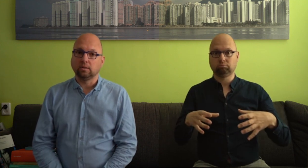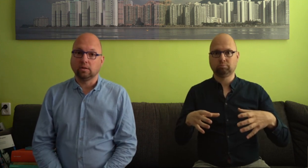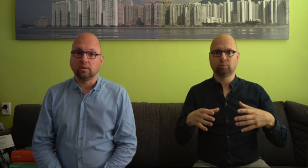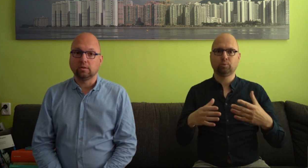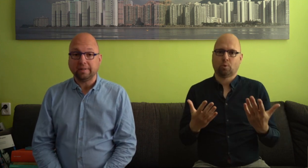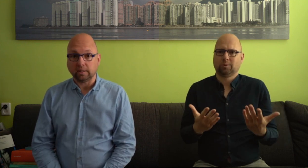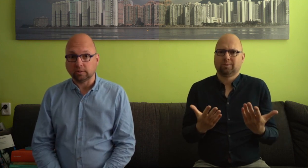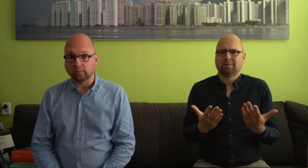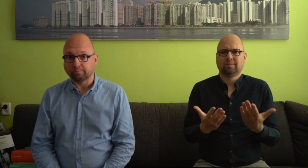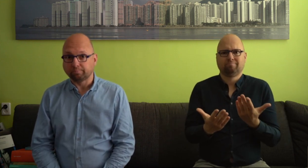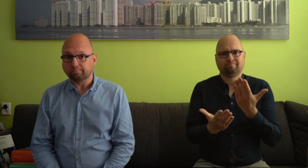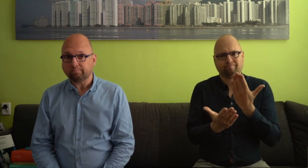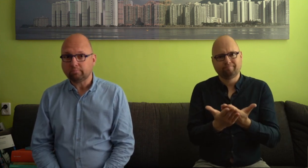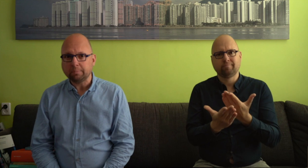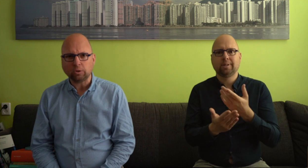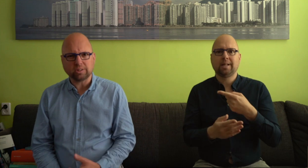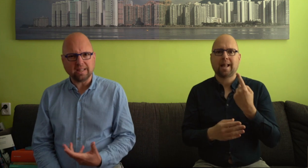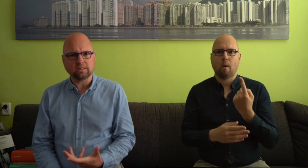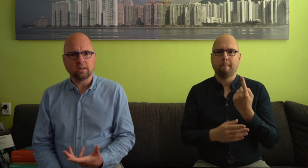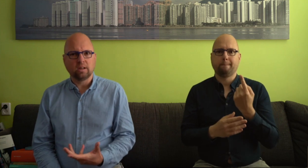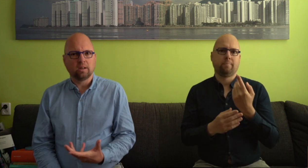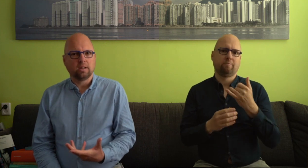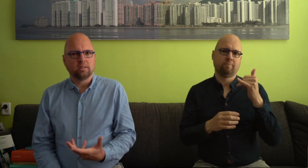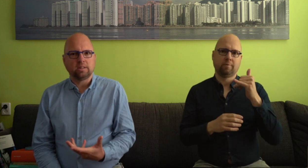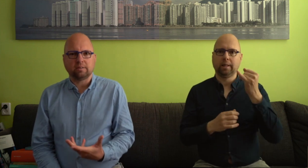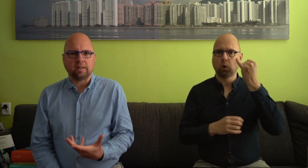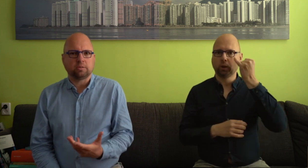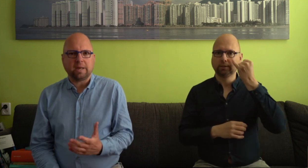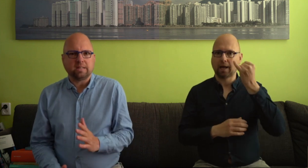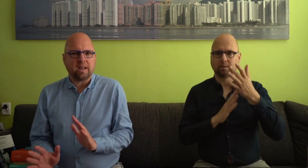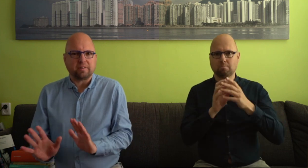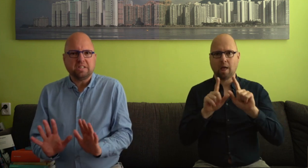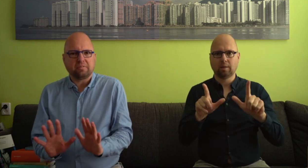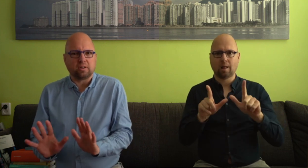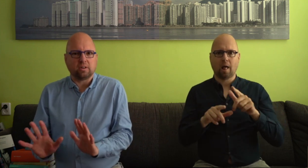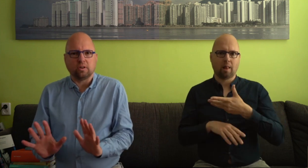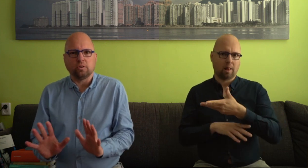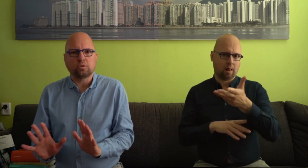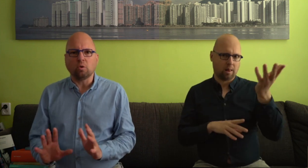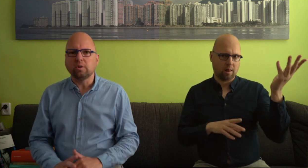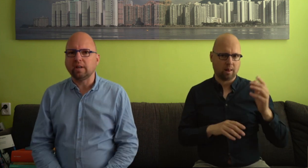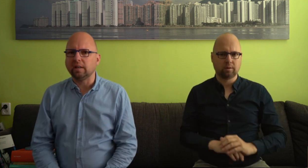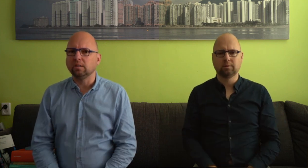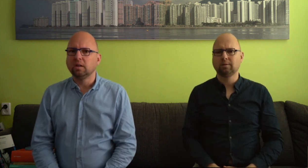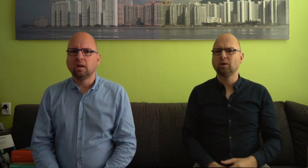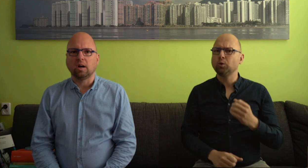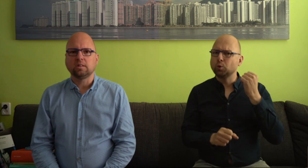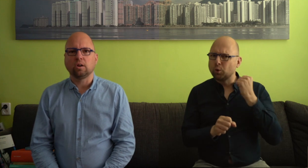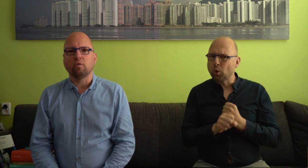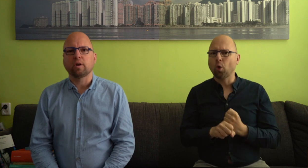te vinden is. Maar nog steeds zie je wel eens een beetje een defensieve toon in artikelen